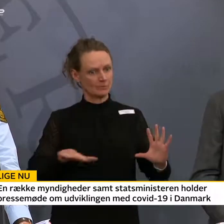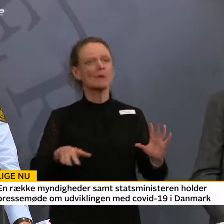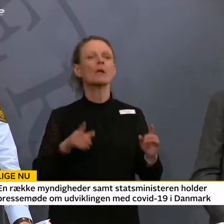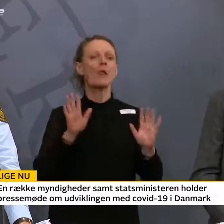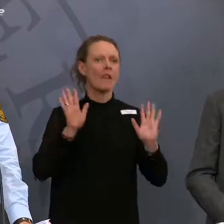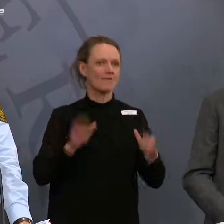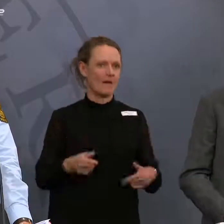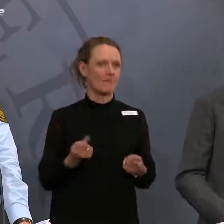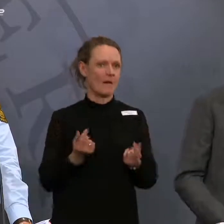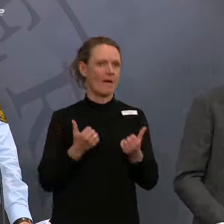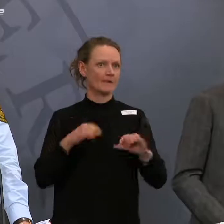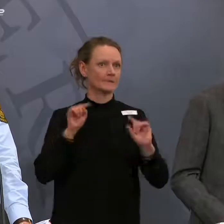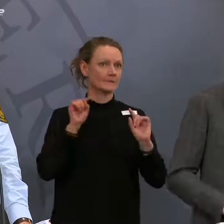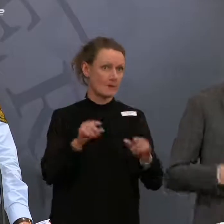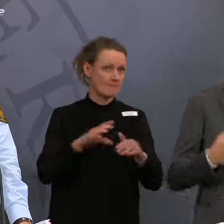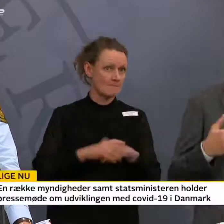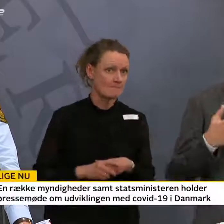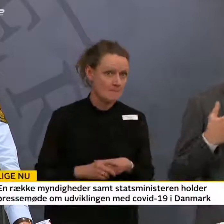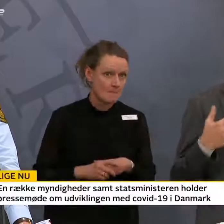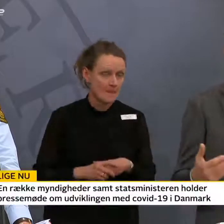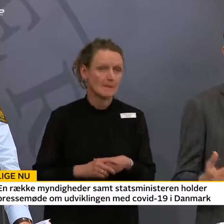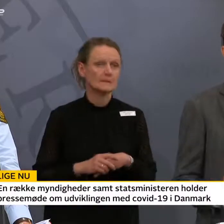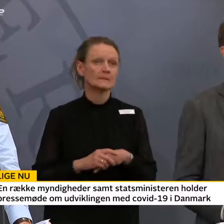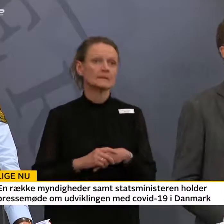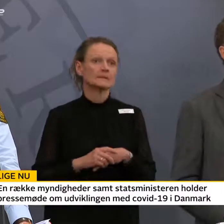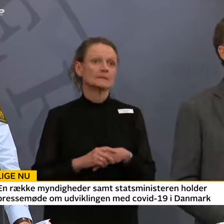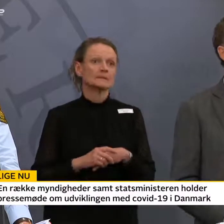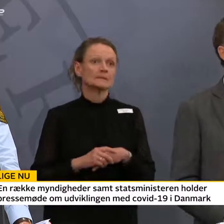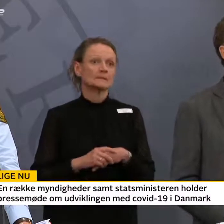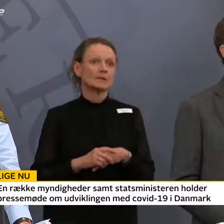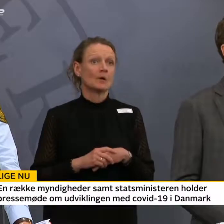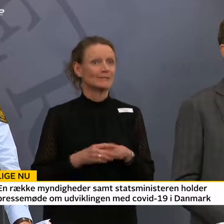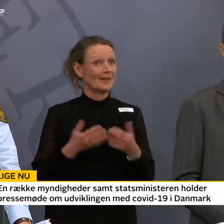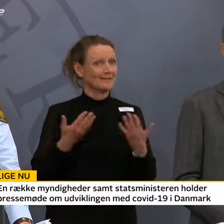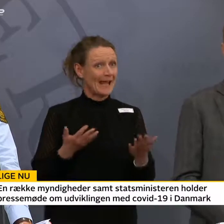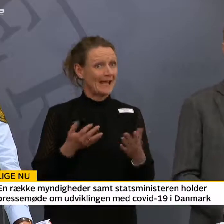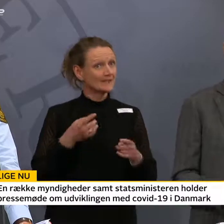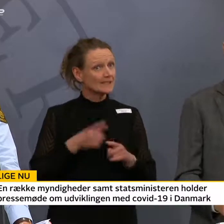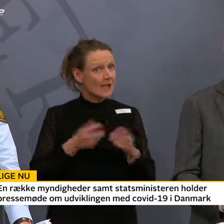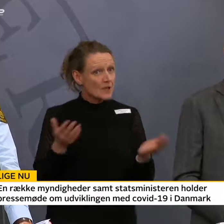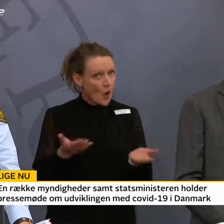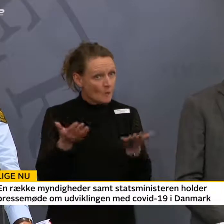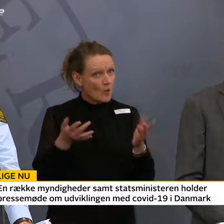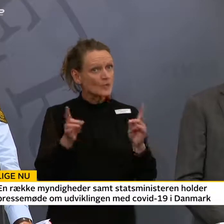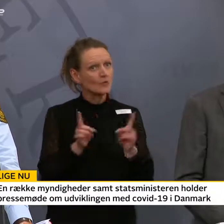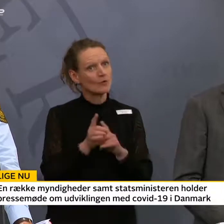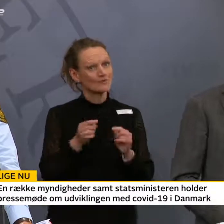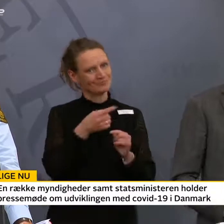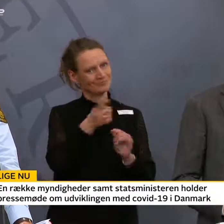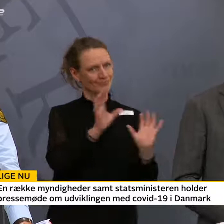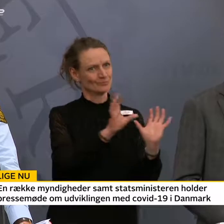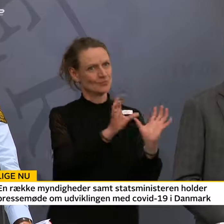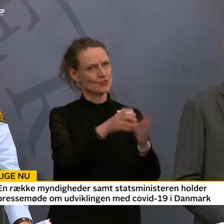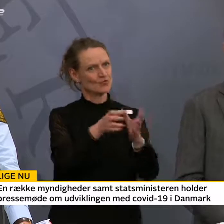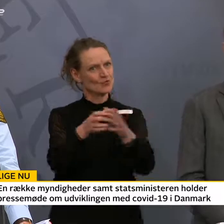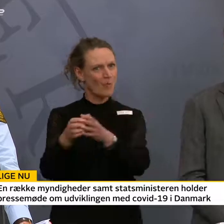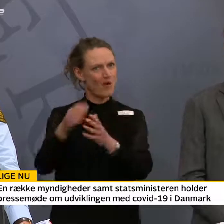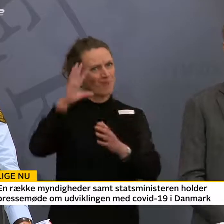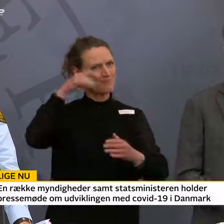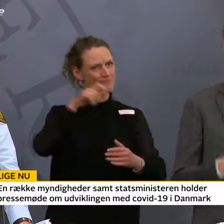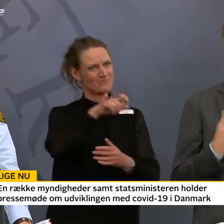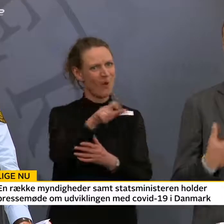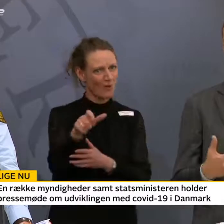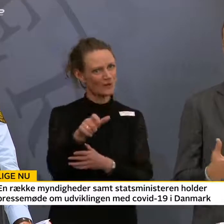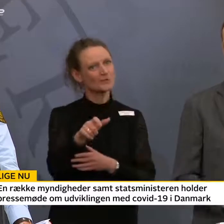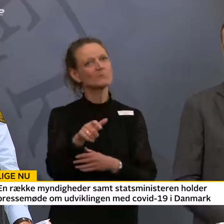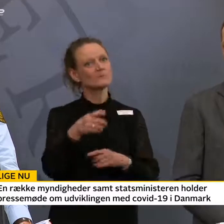skal blive hjemme. Og så kommer vi også i dag med en særlig opfordring til de grupper af borgere, som er særligt